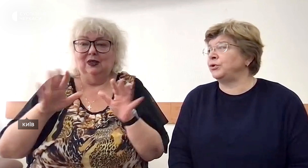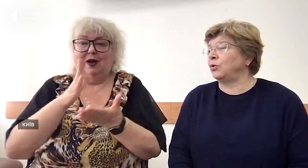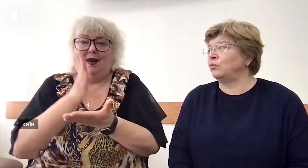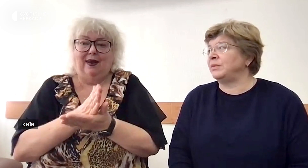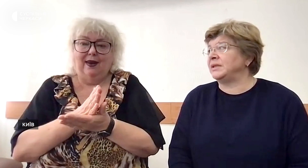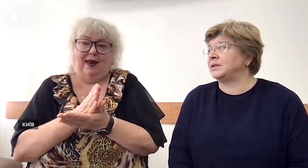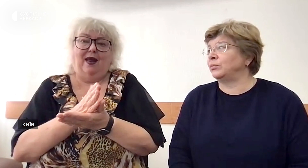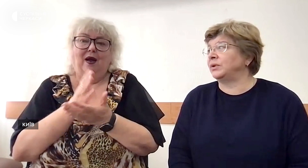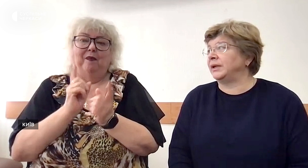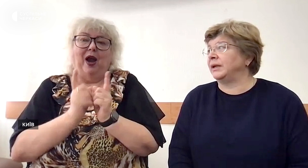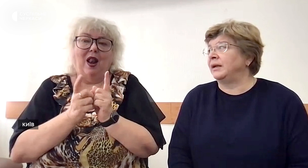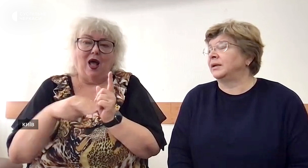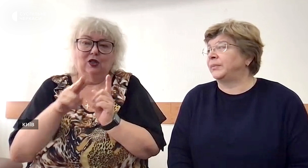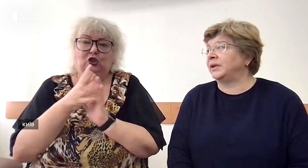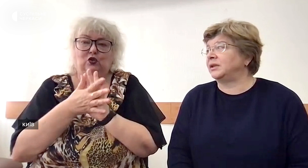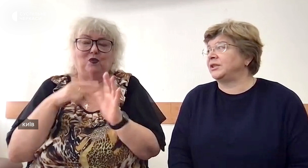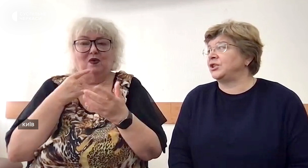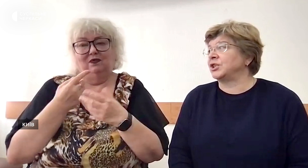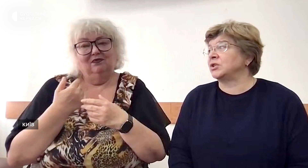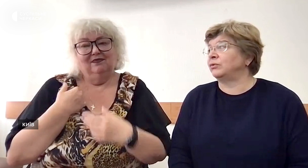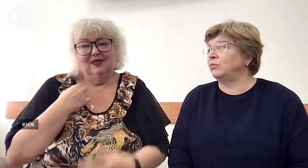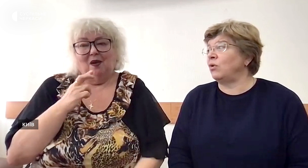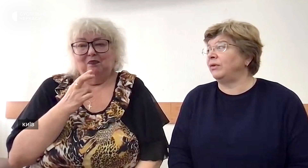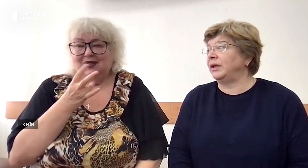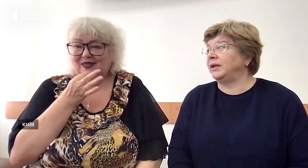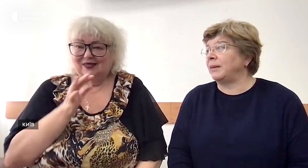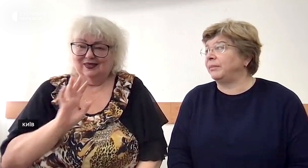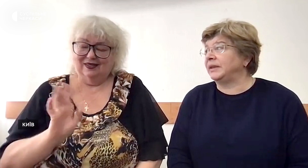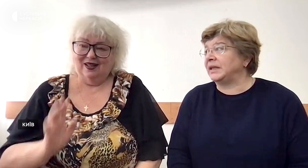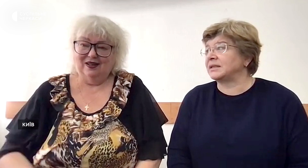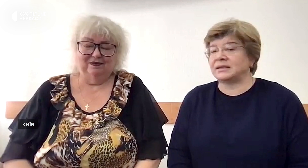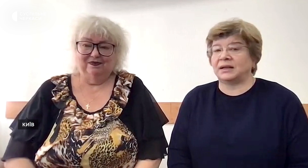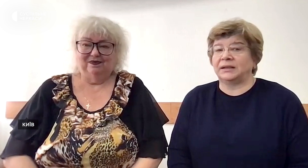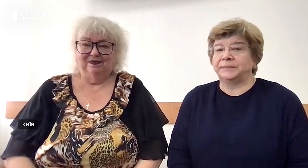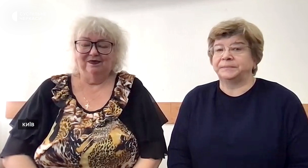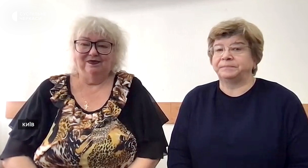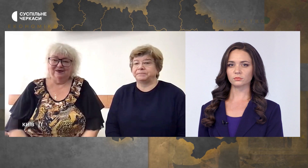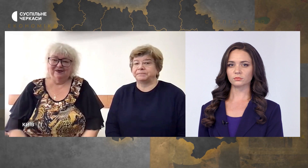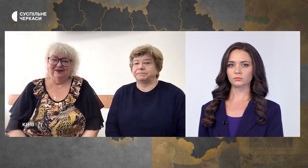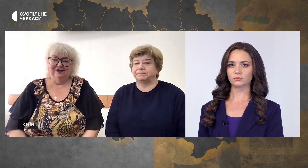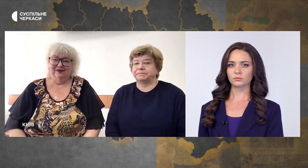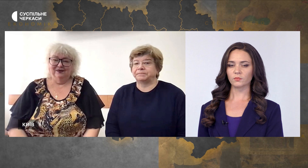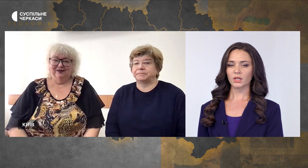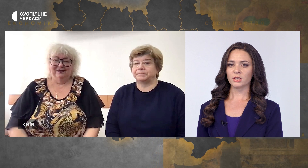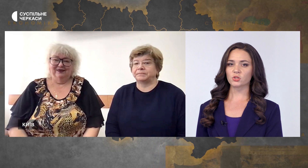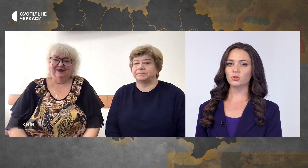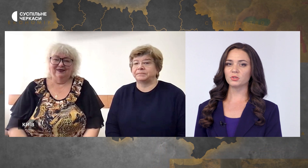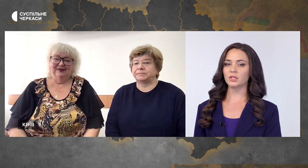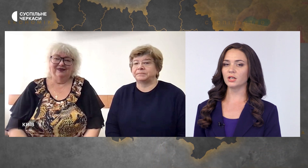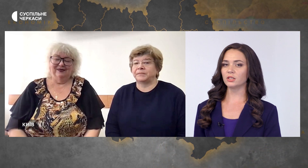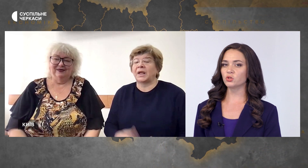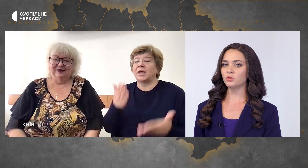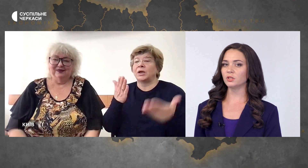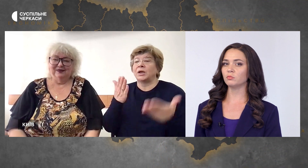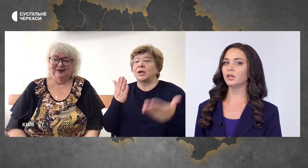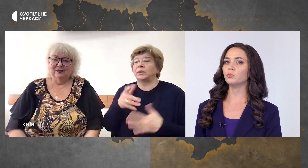в будь-якому місці були перекладачі жестової мови, я б не сказала. Якщо